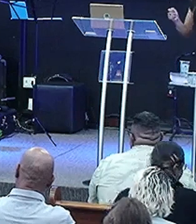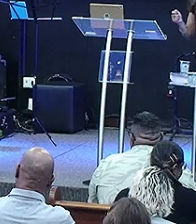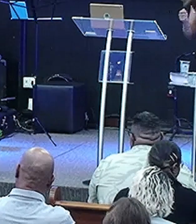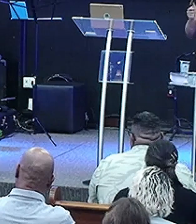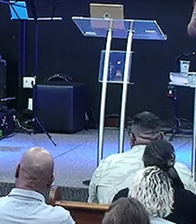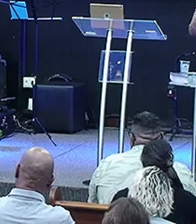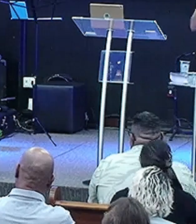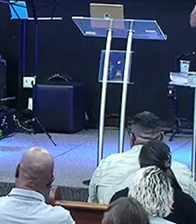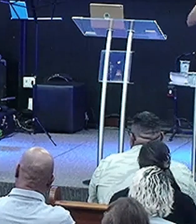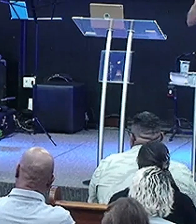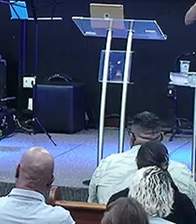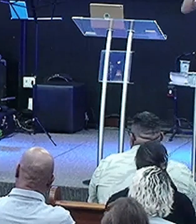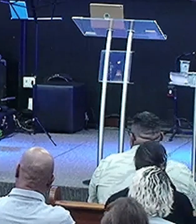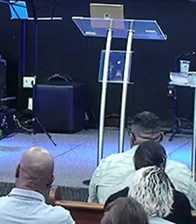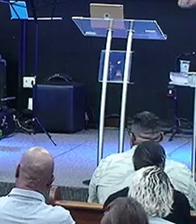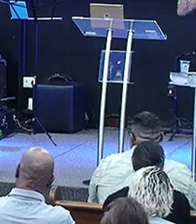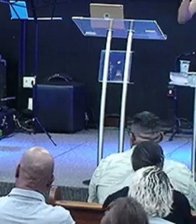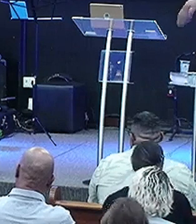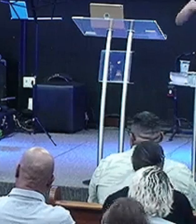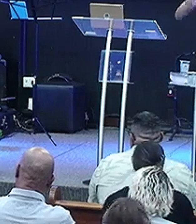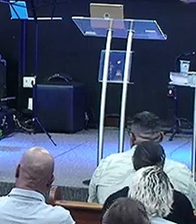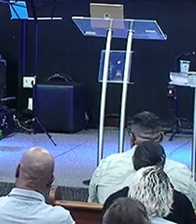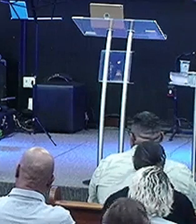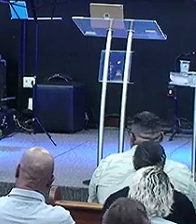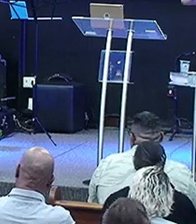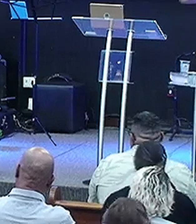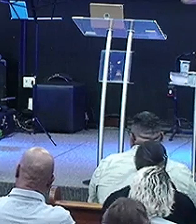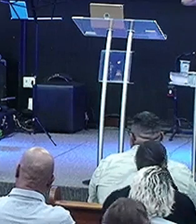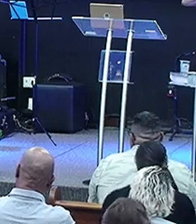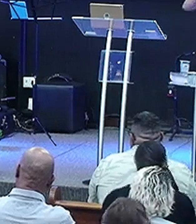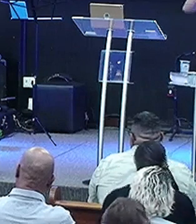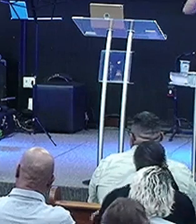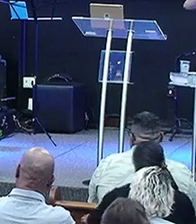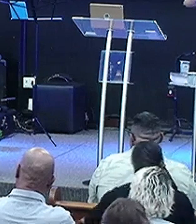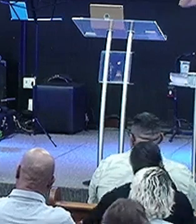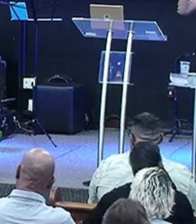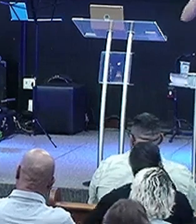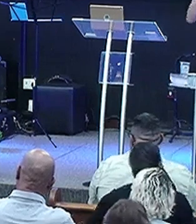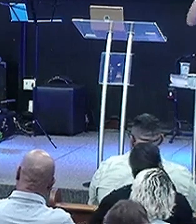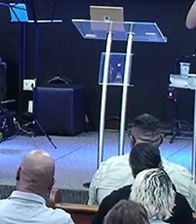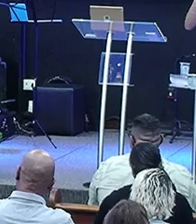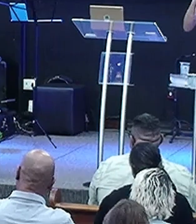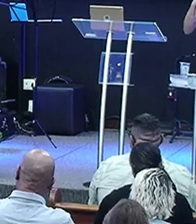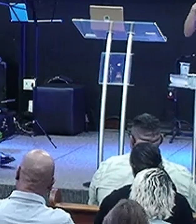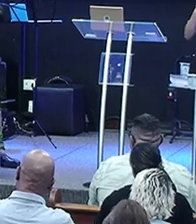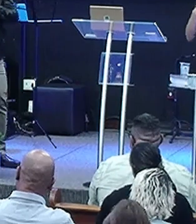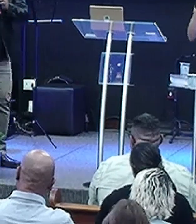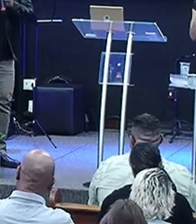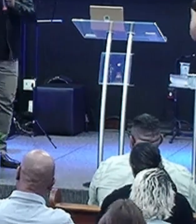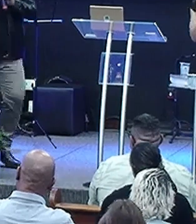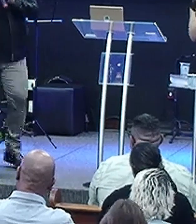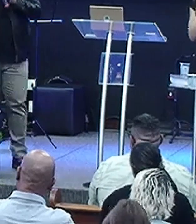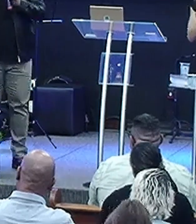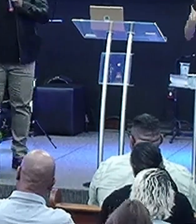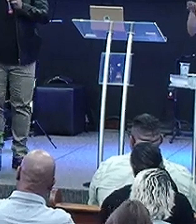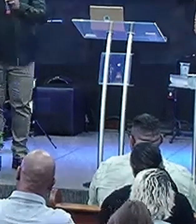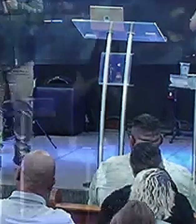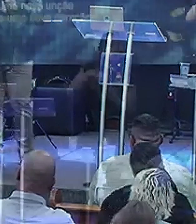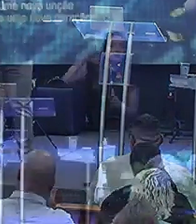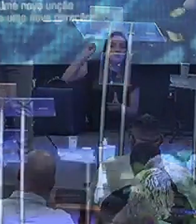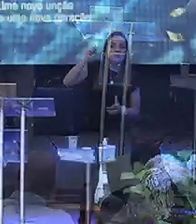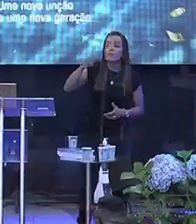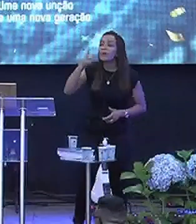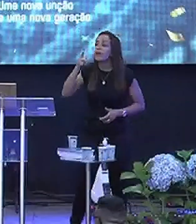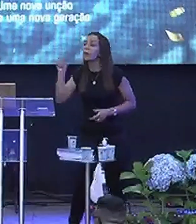Por quê? A pessoa tem que aprender A ouvir a voz de quem? O pastor Chega no ouvido O outro Fala assim Deixa eu te falar uma